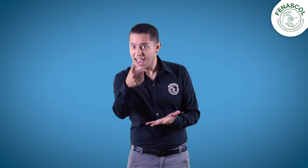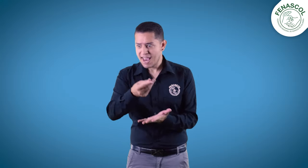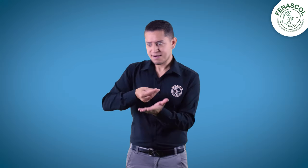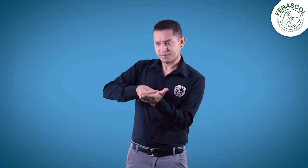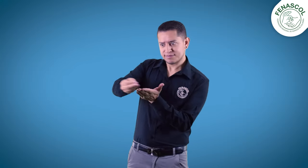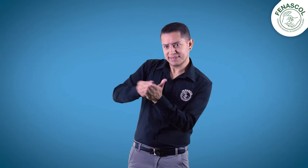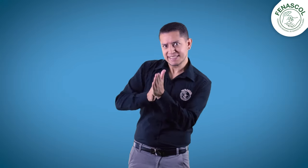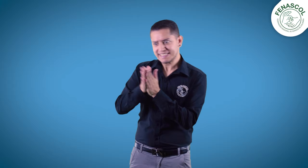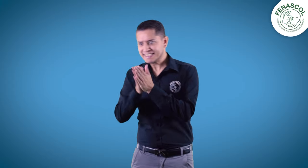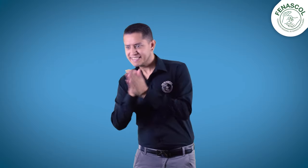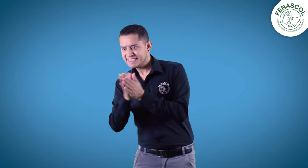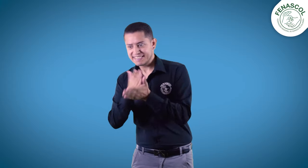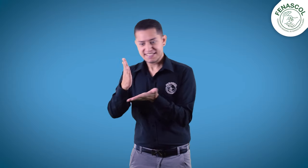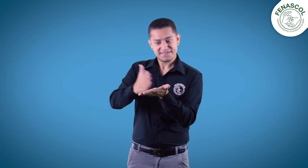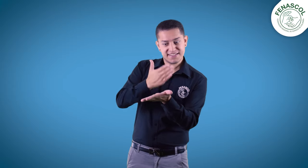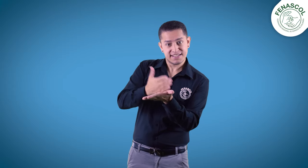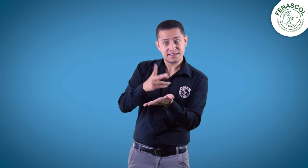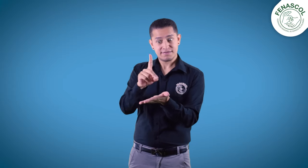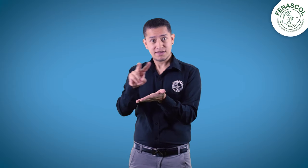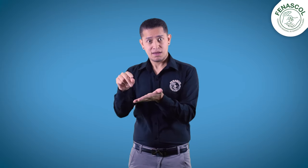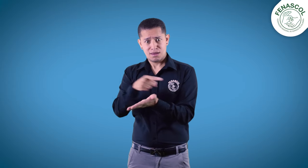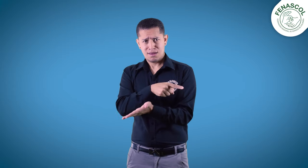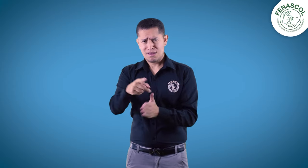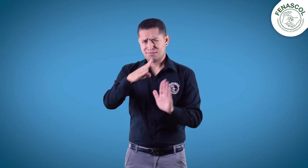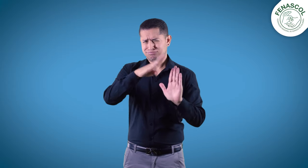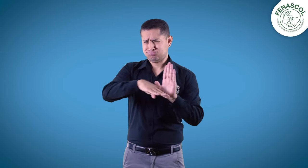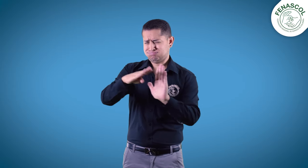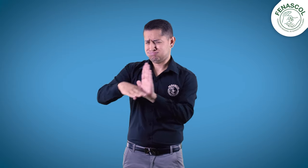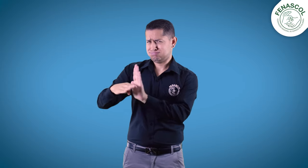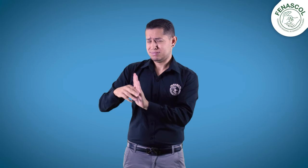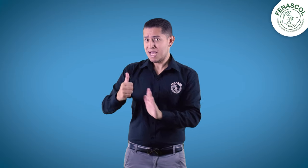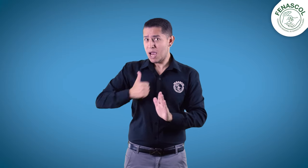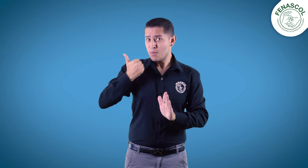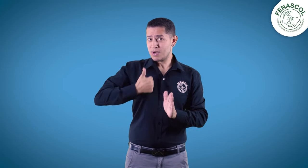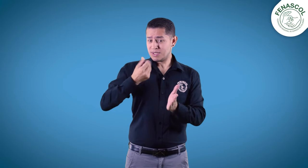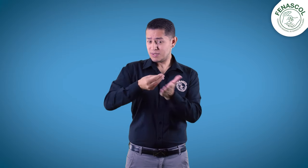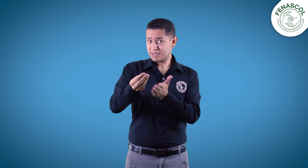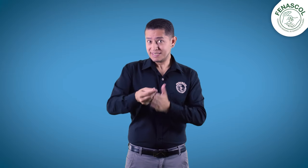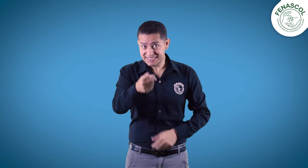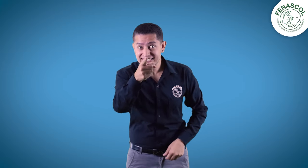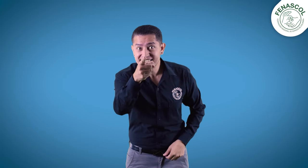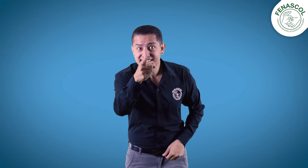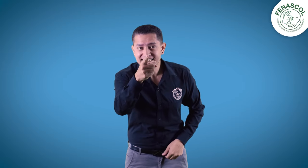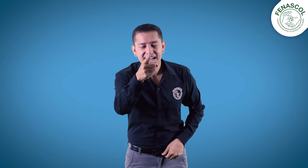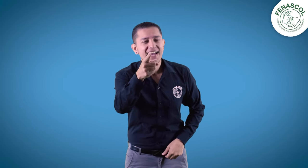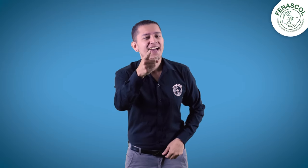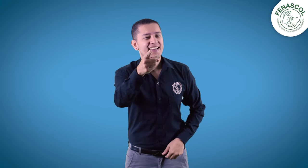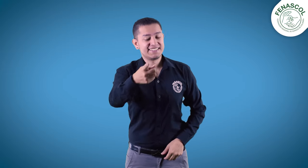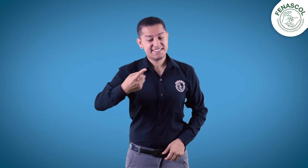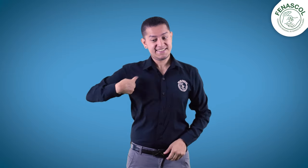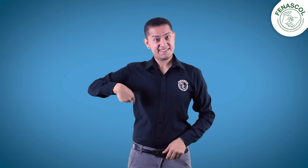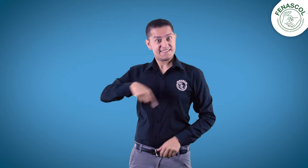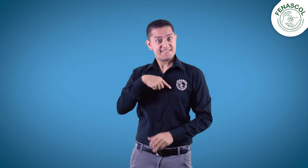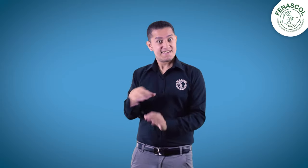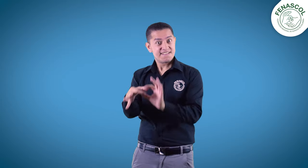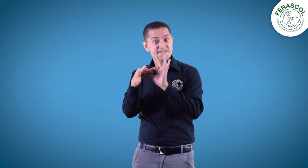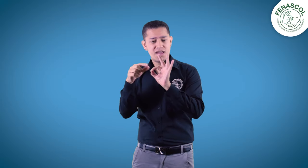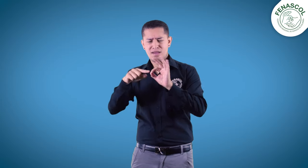¿Están interesados y quieren aprovechar para comprar el material que está en promoción? En Fenasco hacemos